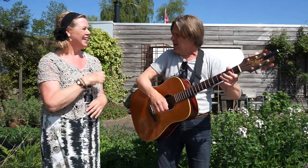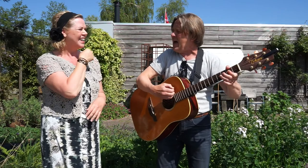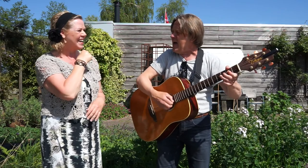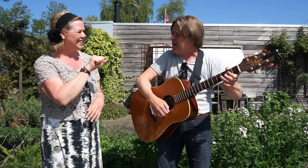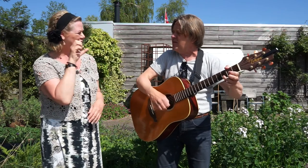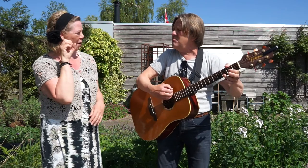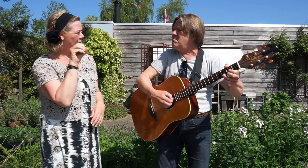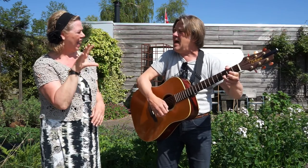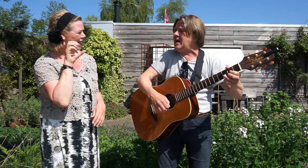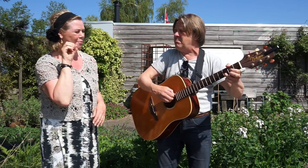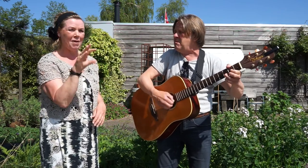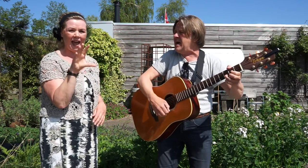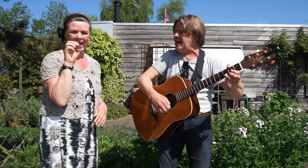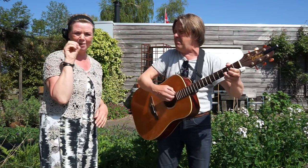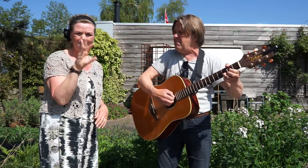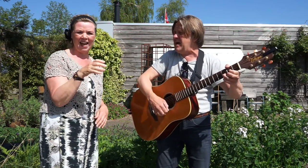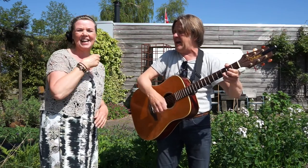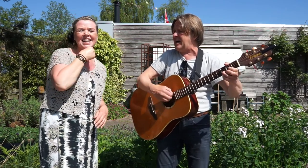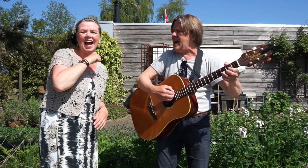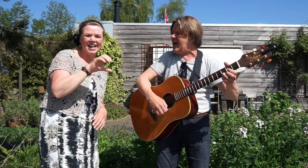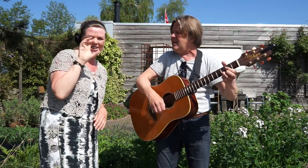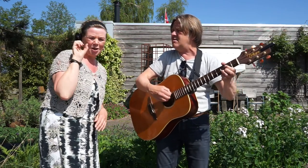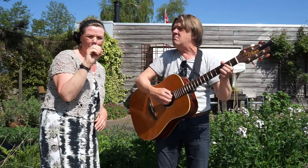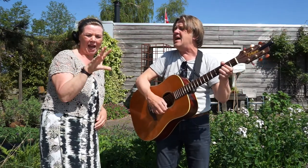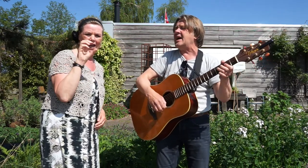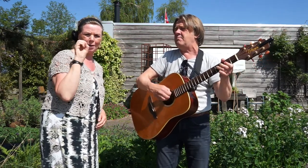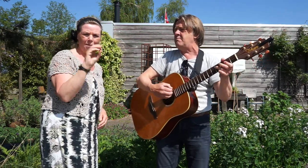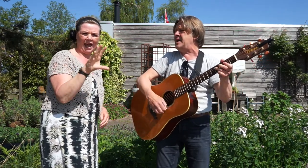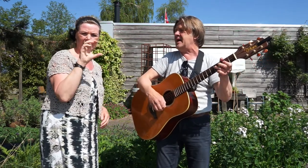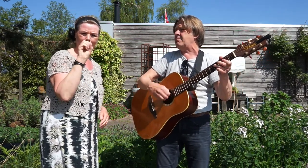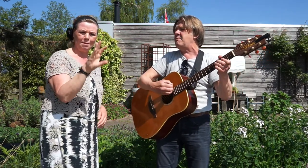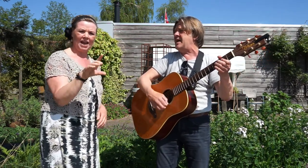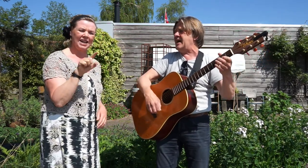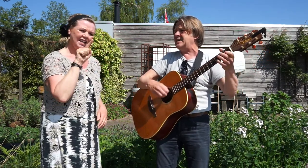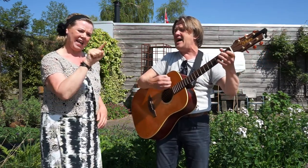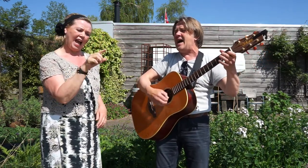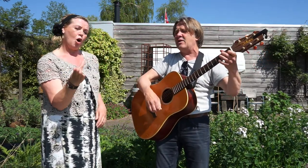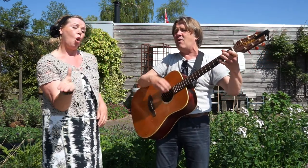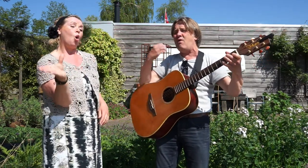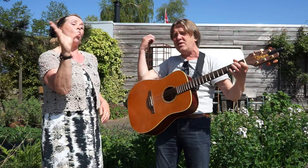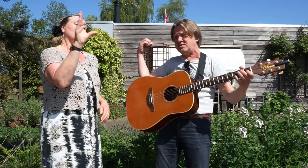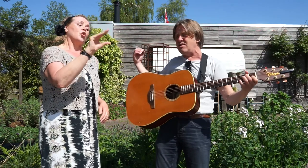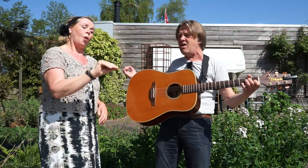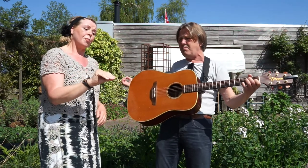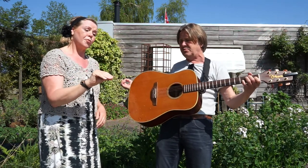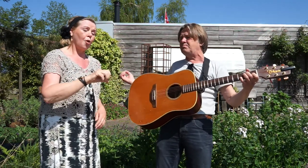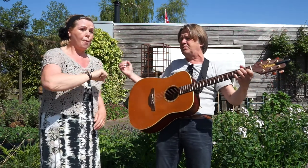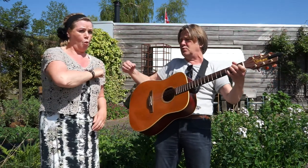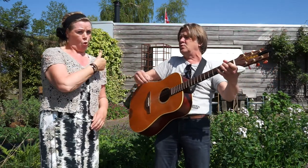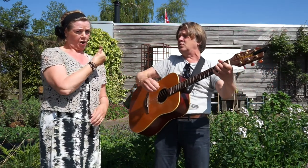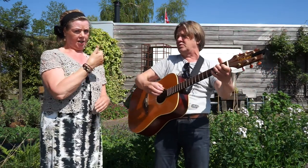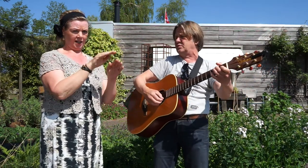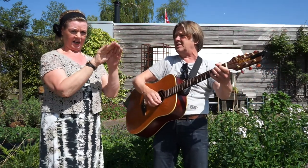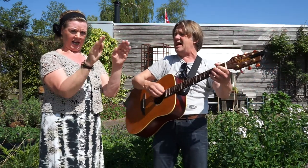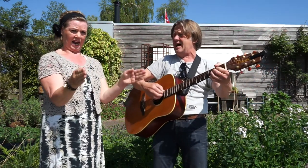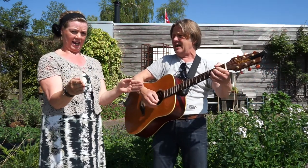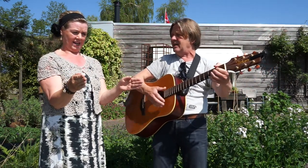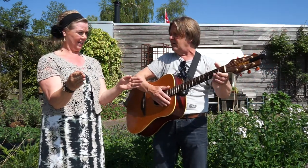Geitje Mek, Mek, Mek. Geitje Mek, Mek, Mek. Jij hoort op de boerderij. Oh.